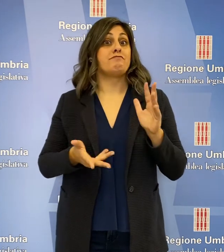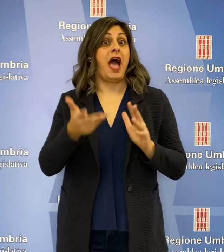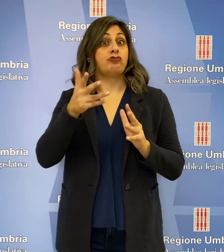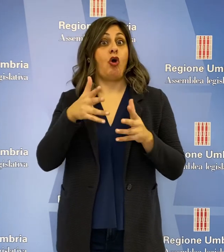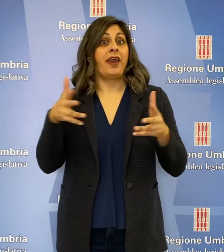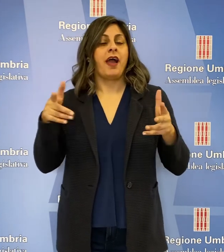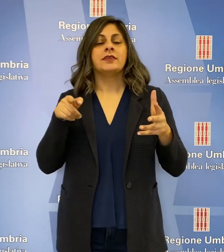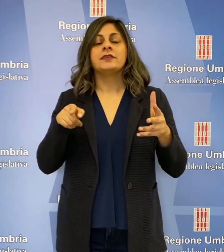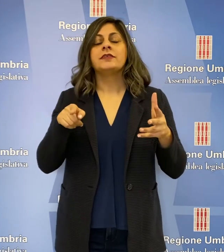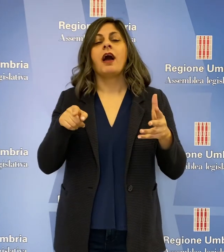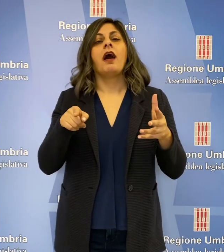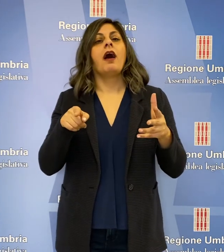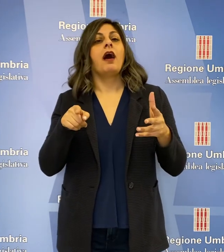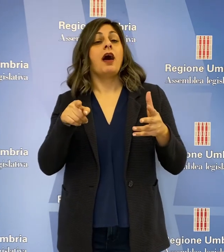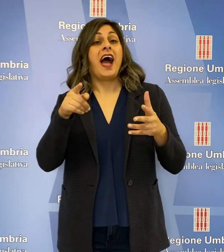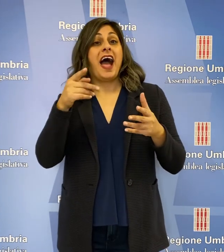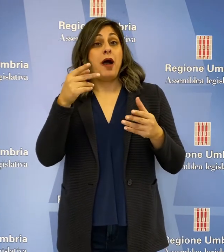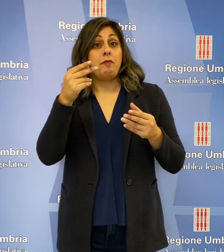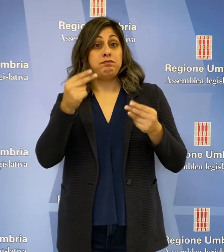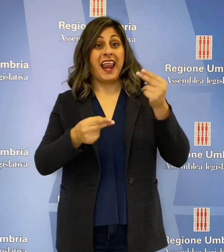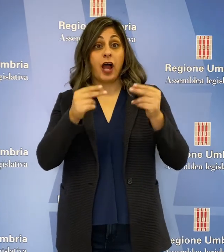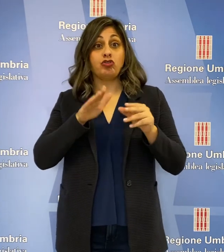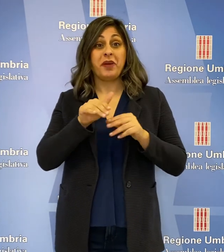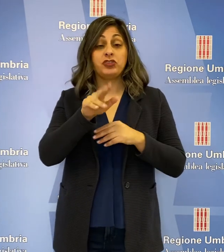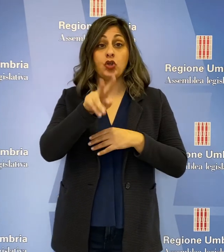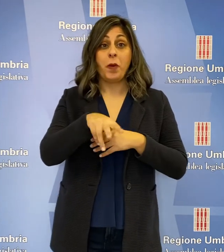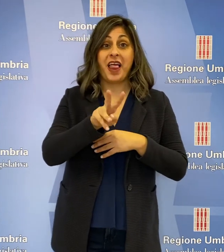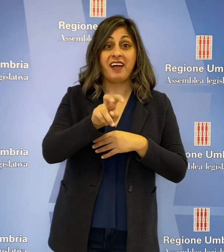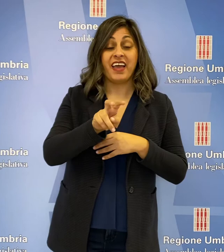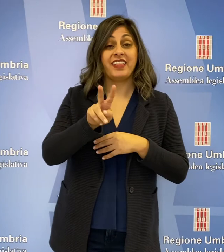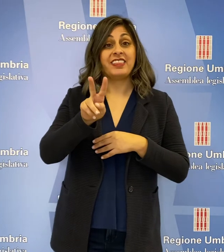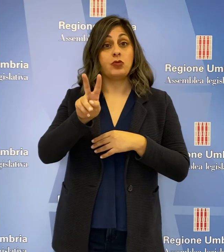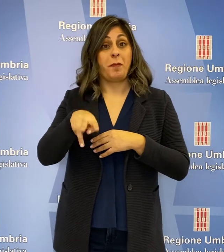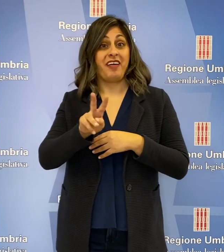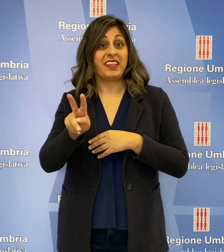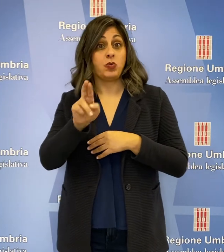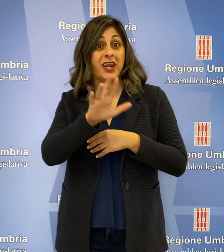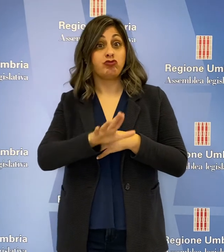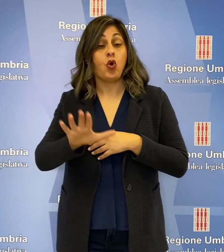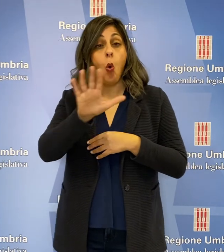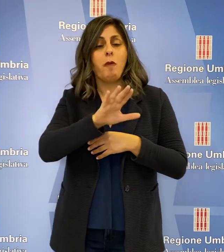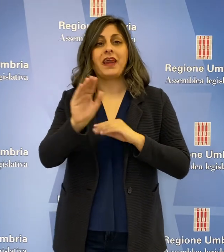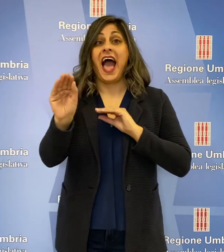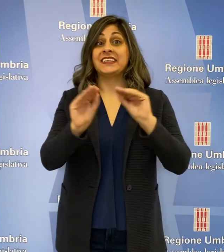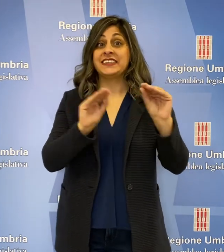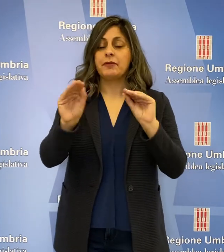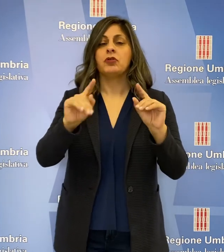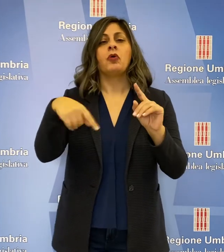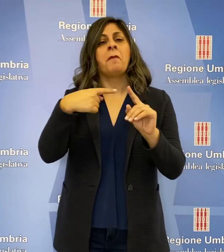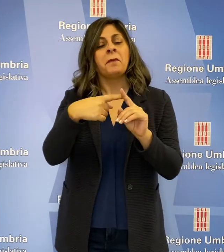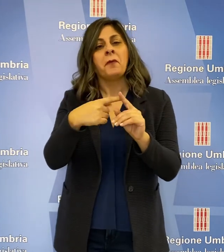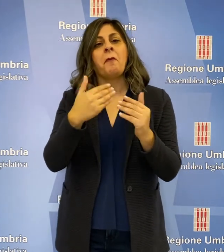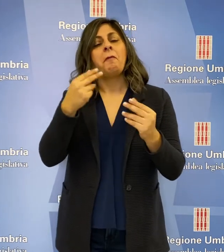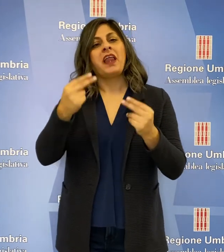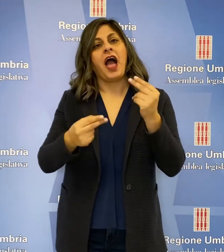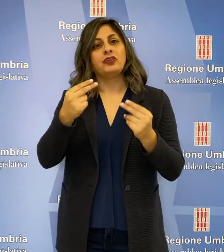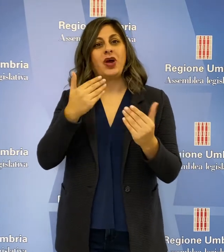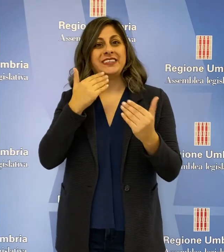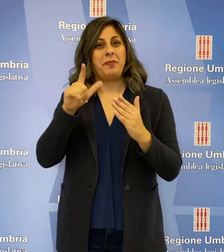'assestamento del bilancio di previsione della Regione Umbria 2020-2022 e quello dell'Assemblea legislativa,